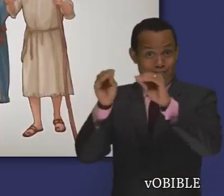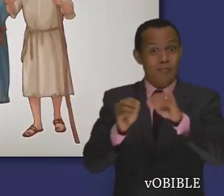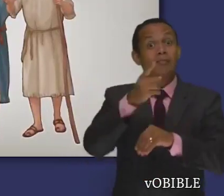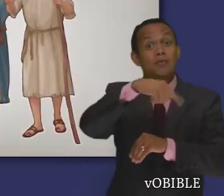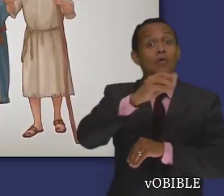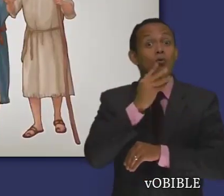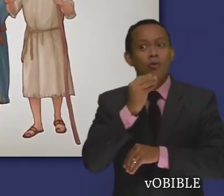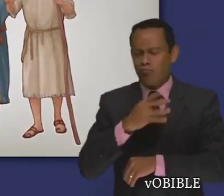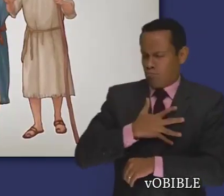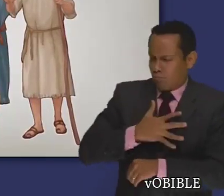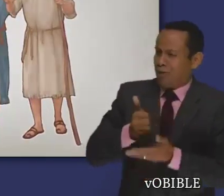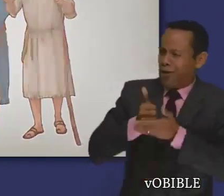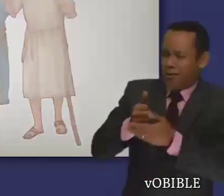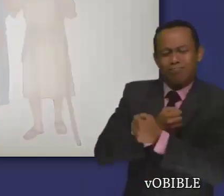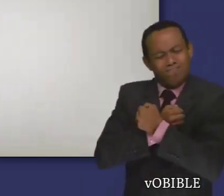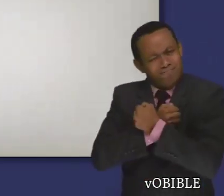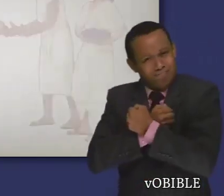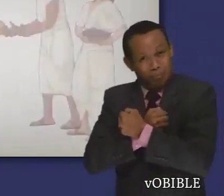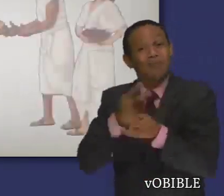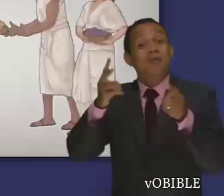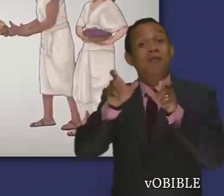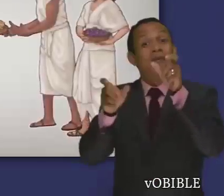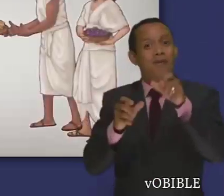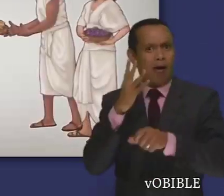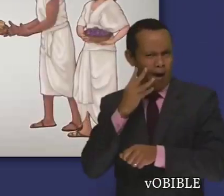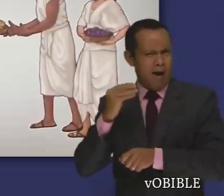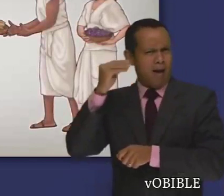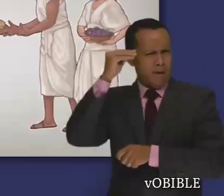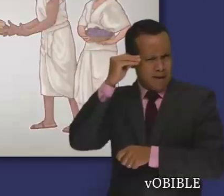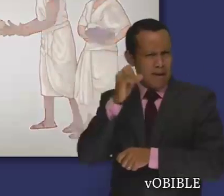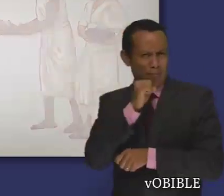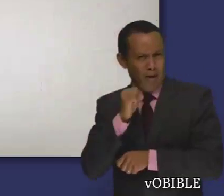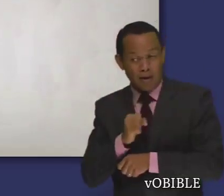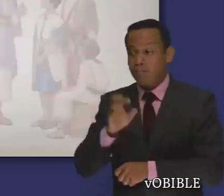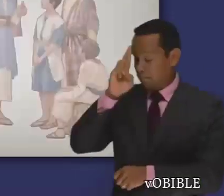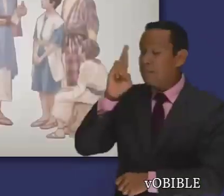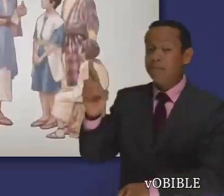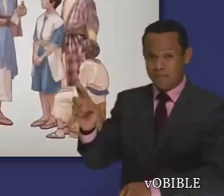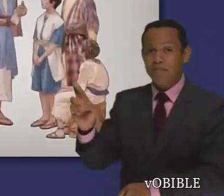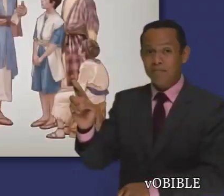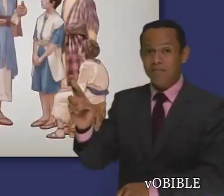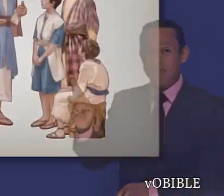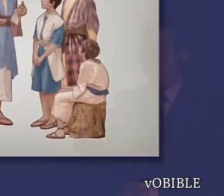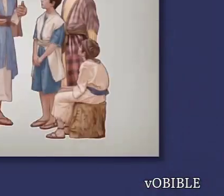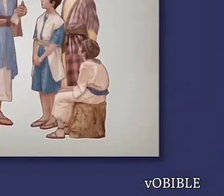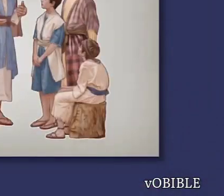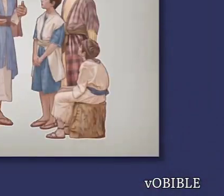También debían cuidar de los ciegos, los sordos y los extranjeros, y debían tratar a los ancianos con respeto.